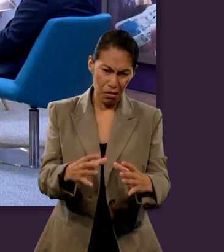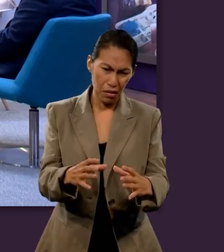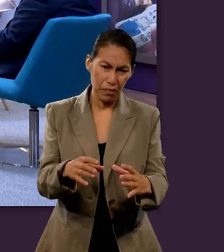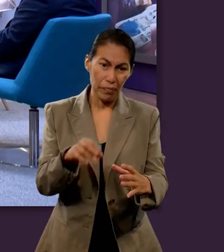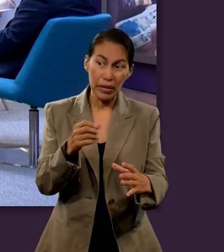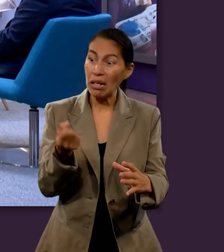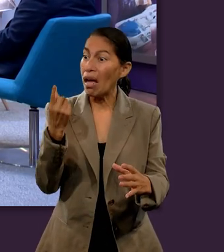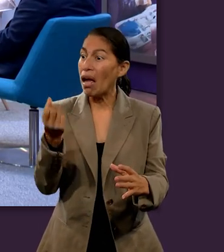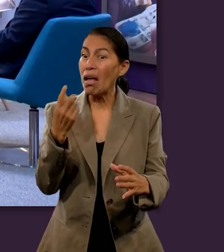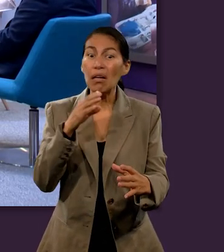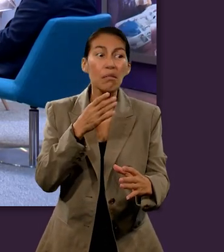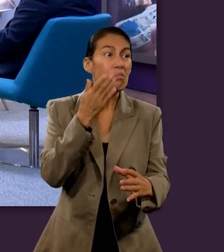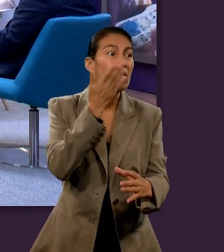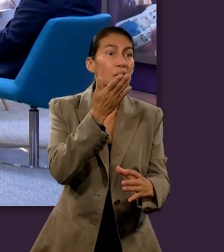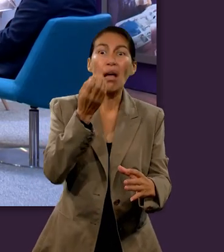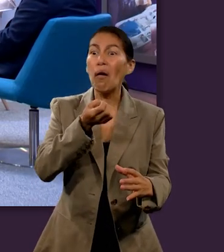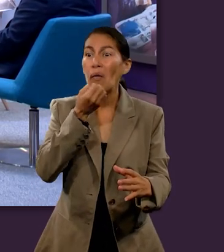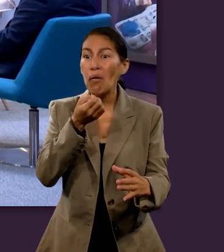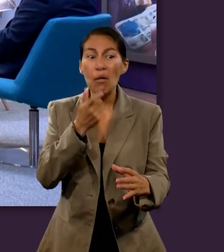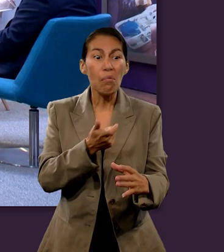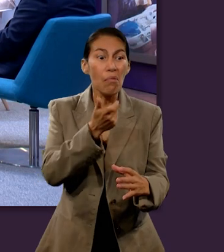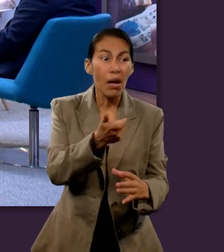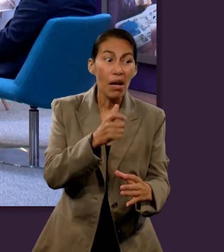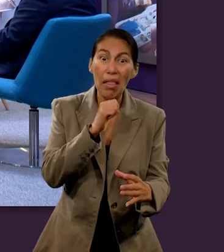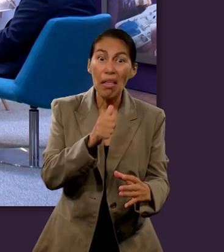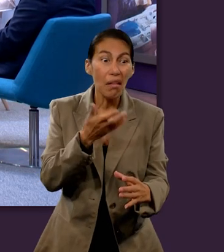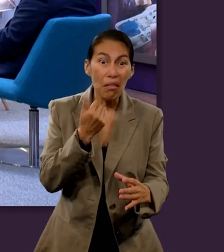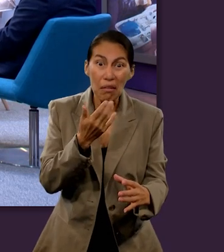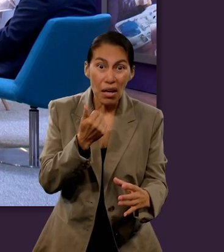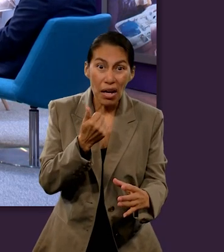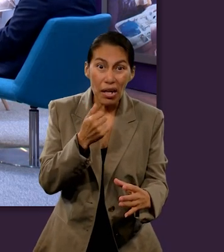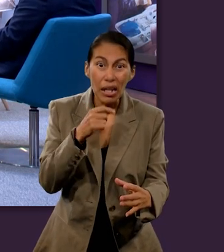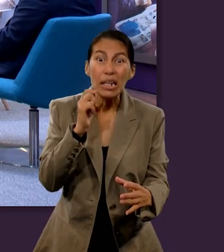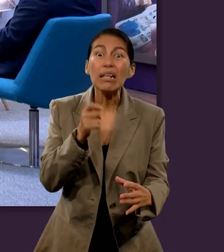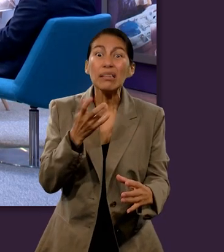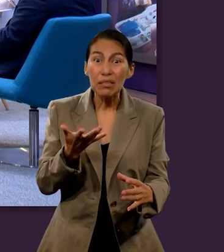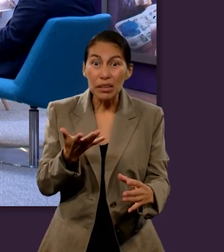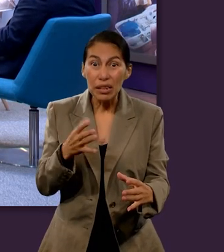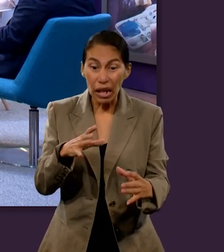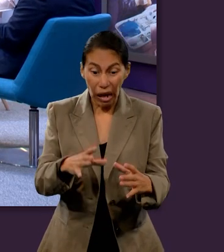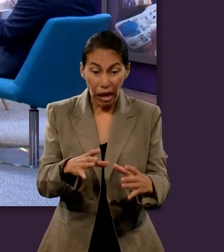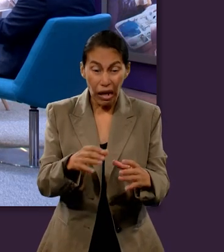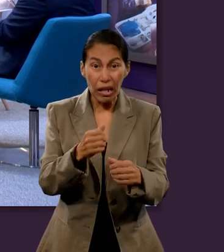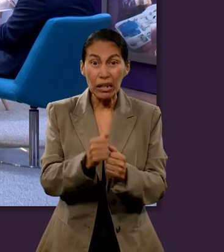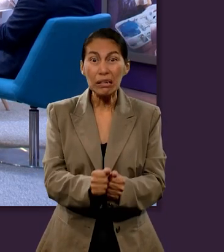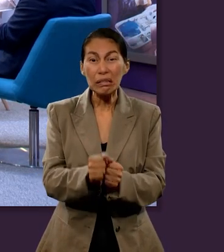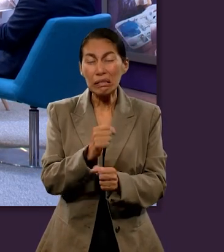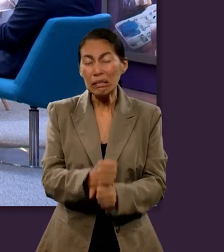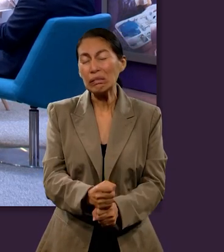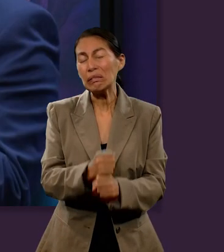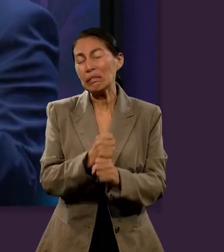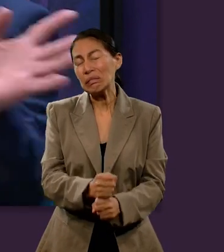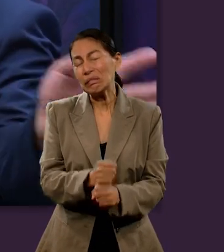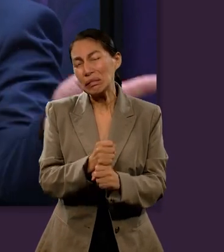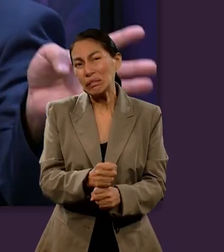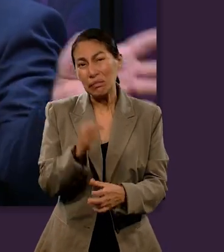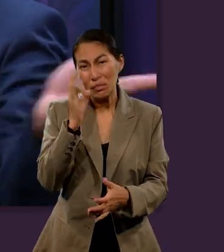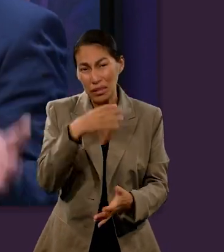no tiene nadie que ore o haga todos los ritos que se tiene que hacer? ¿Se quedará en el purgatorio? Entonces, ese sufrimiento va a ser en